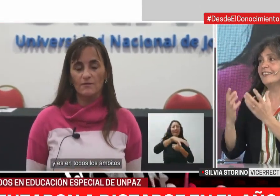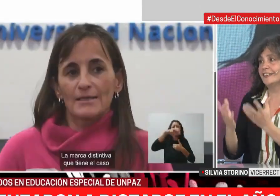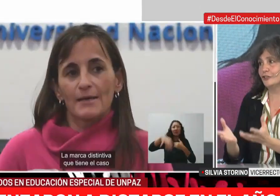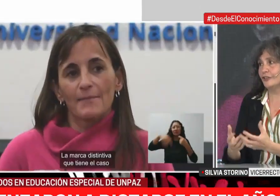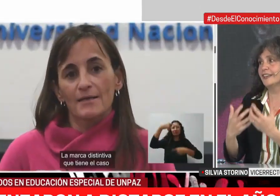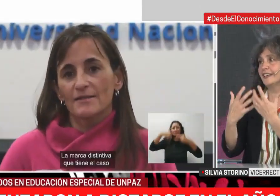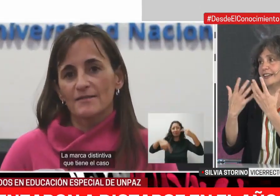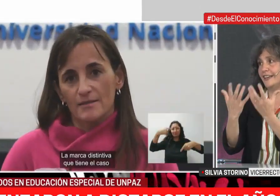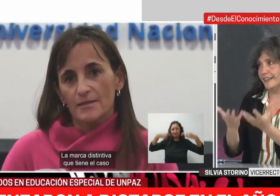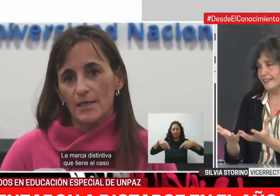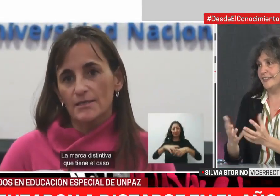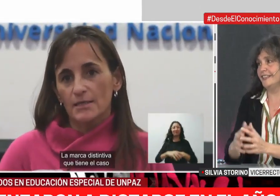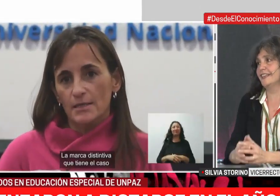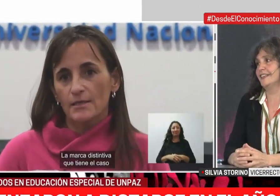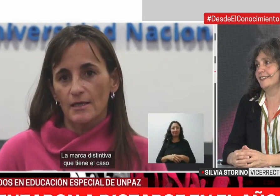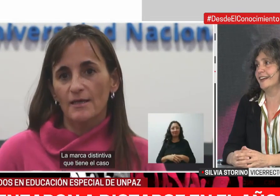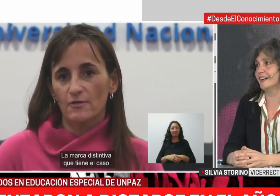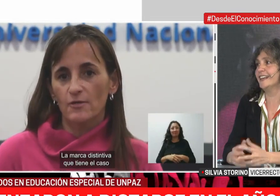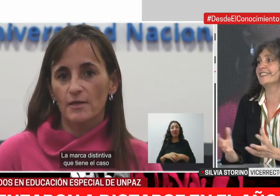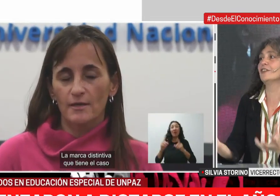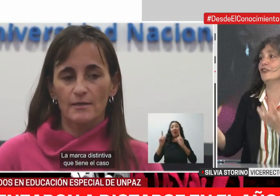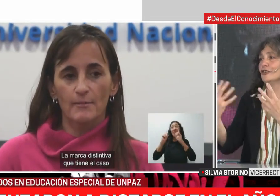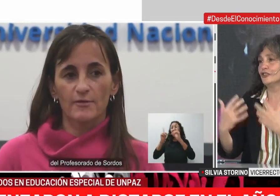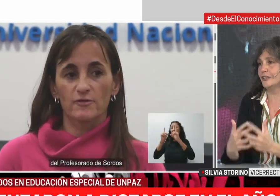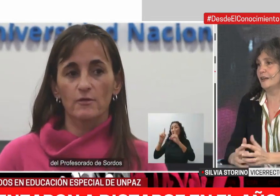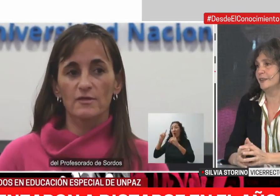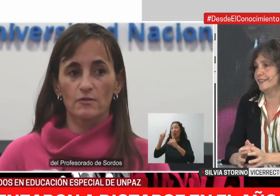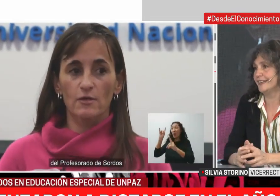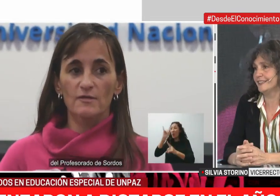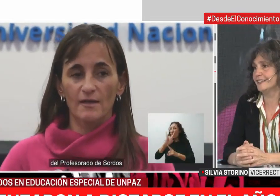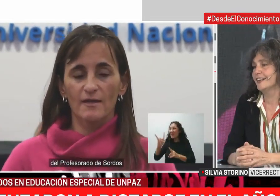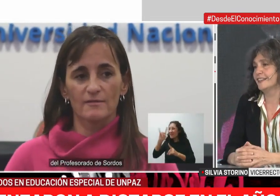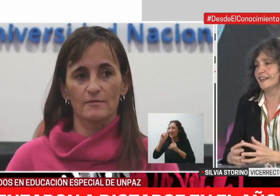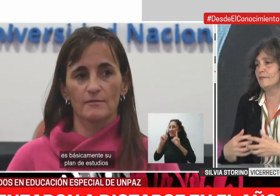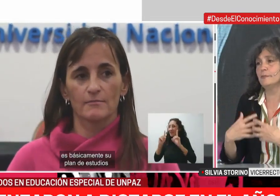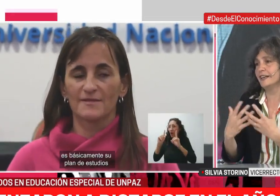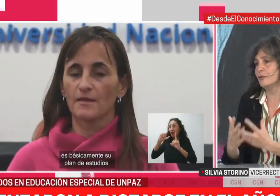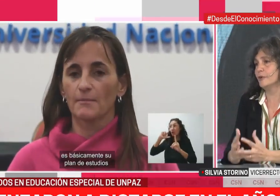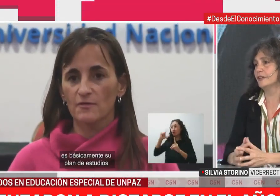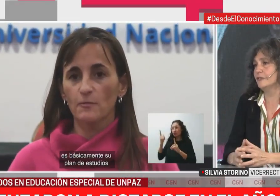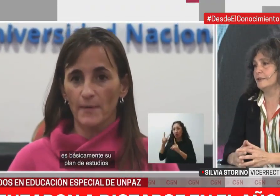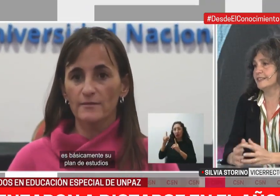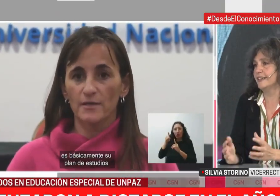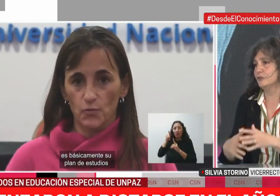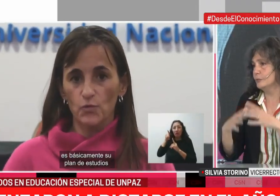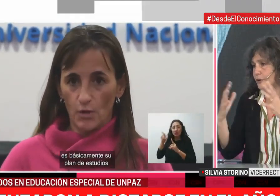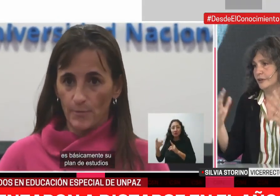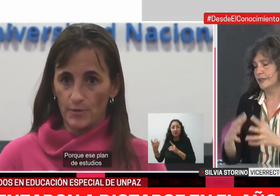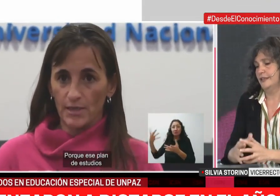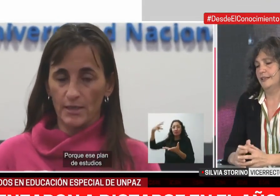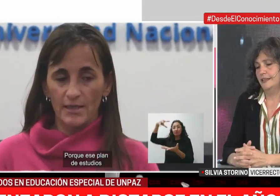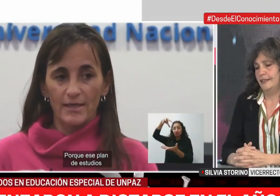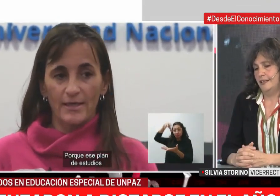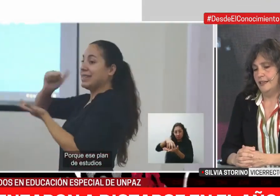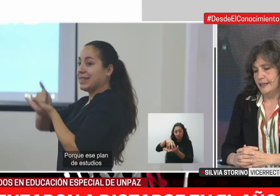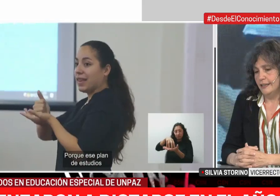las directoras que dirigen estas carreras se conocieron en las pantallas. Así que el primer encuentro en la universidad tuvo